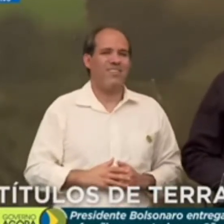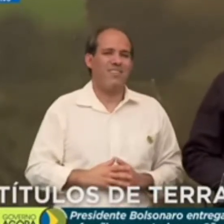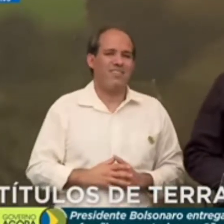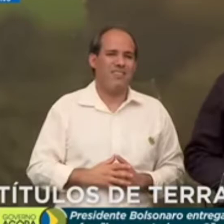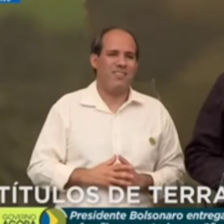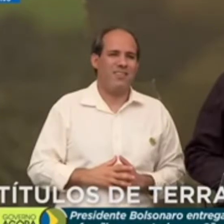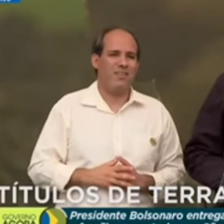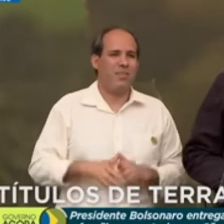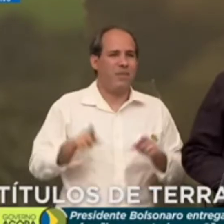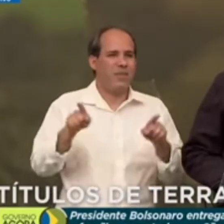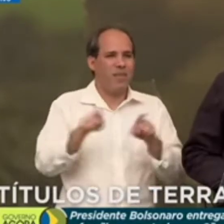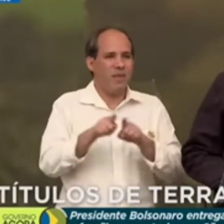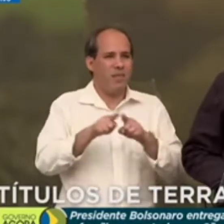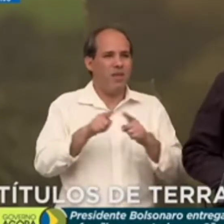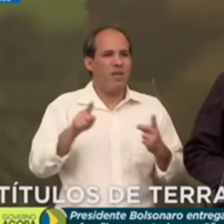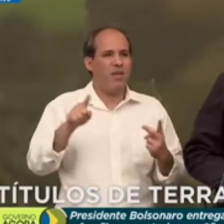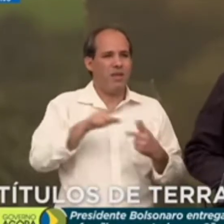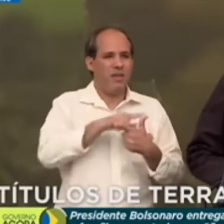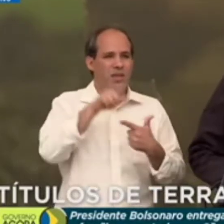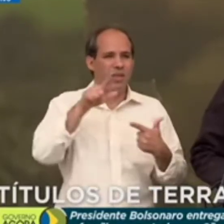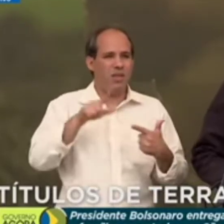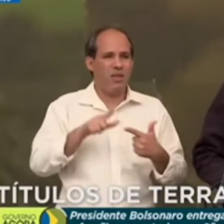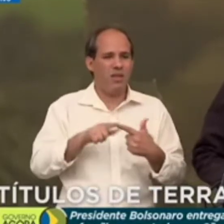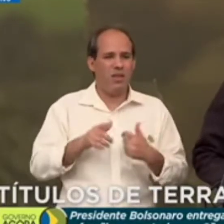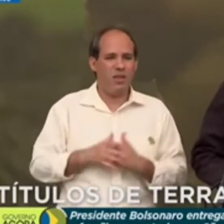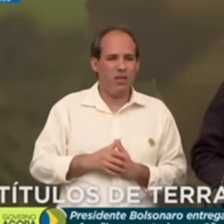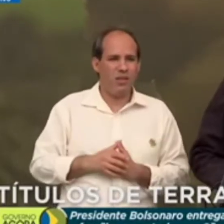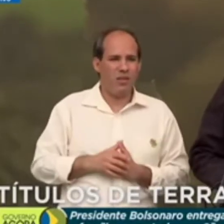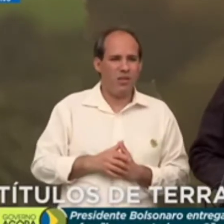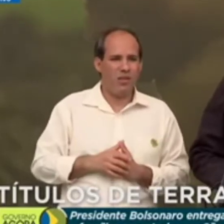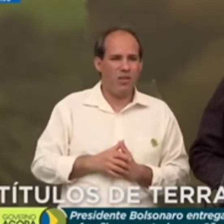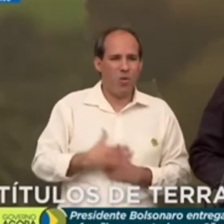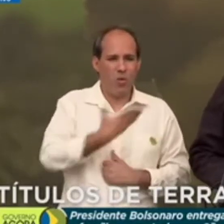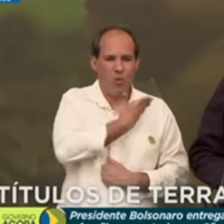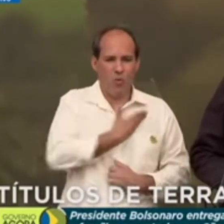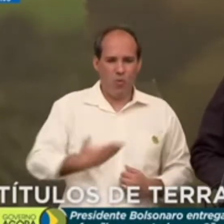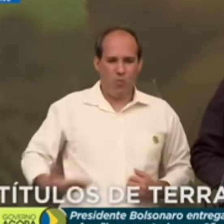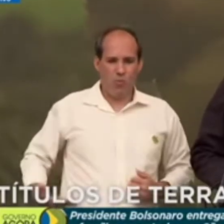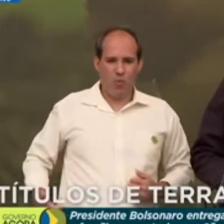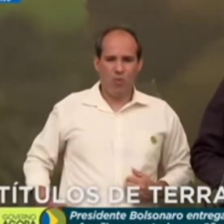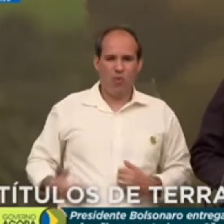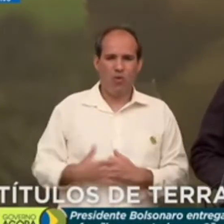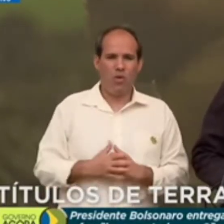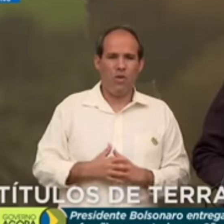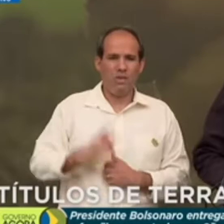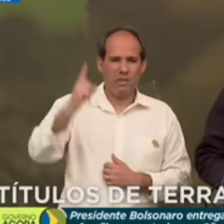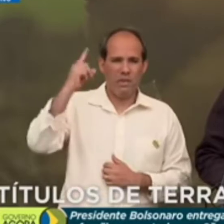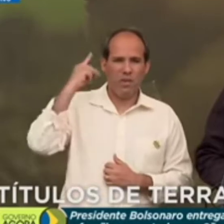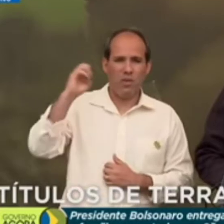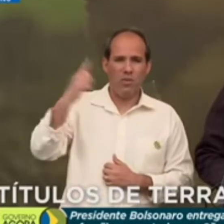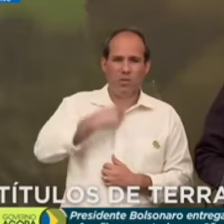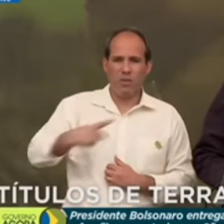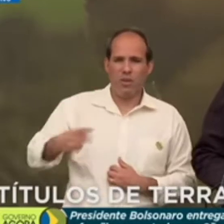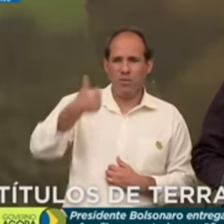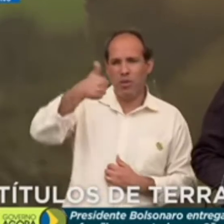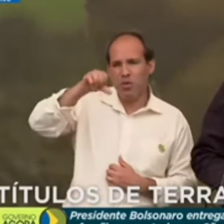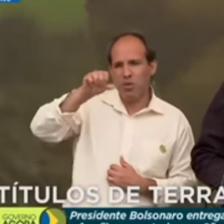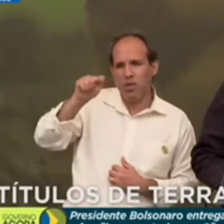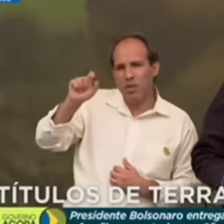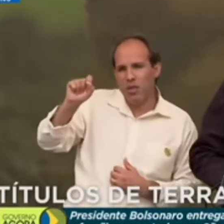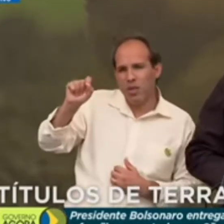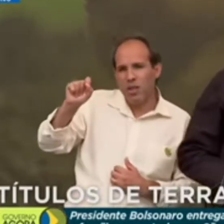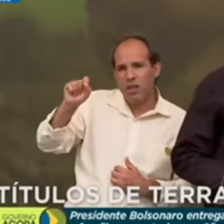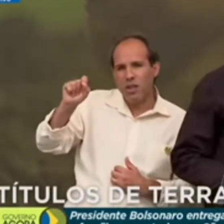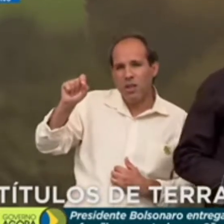E depois de Aulice Paulinelli, no governo Garrastazu Nédici, nos anos 70, hoje a